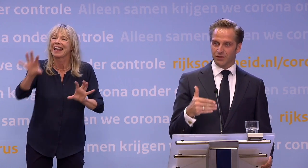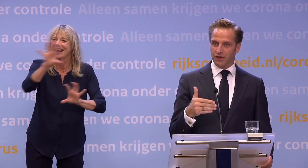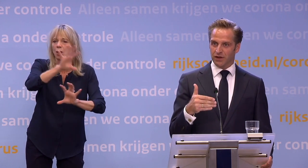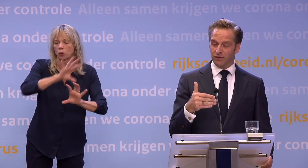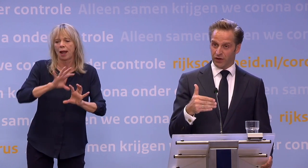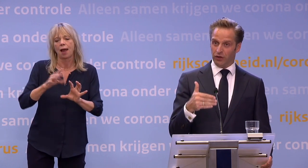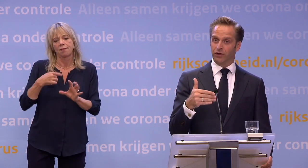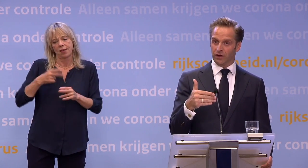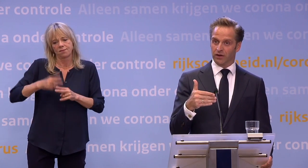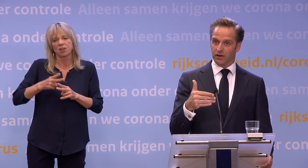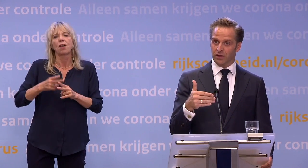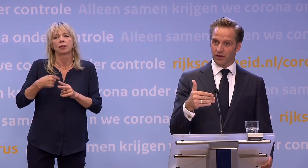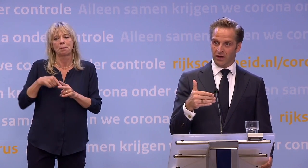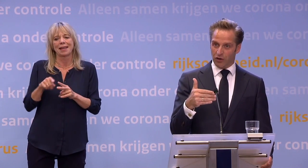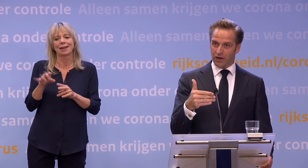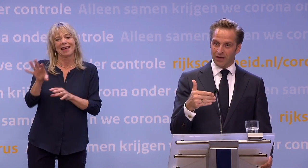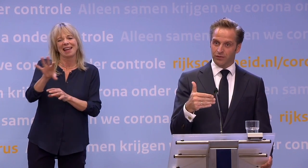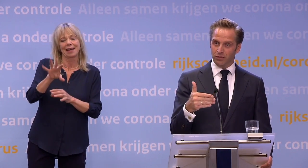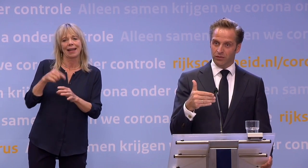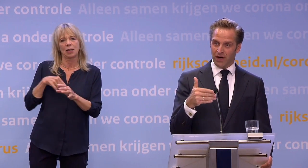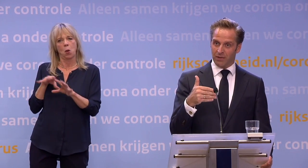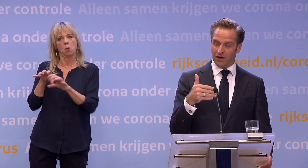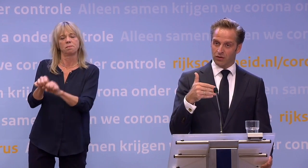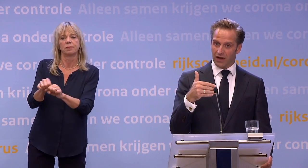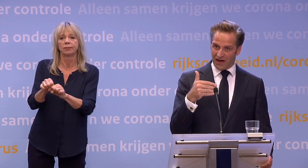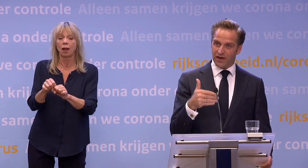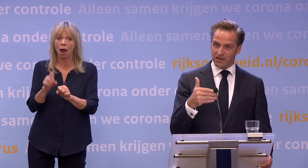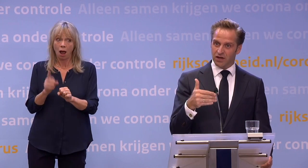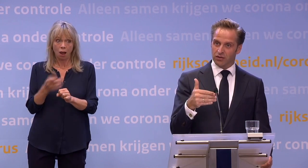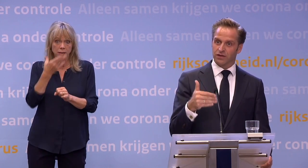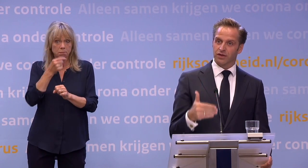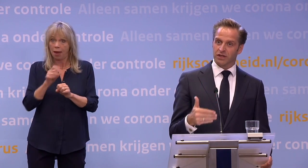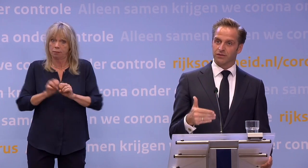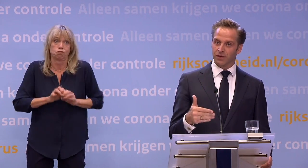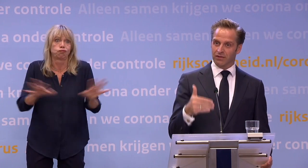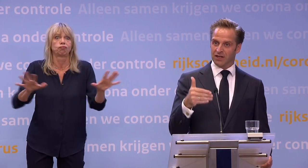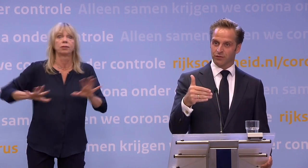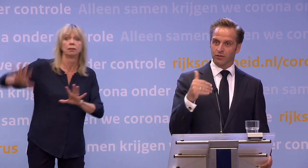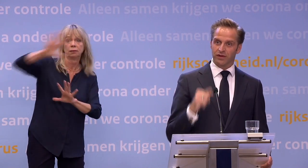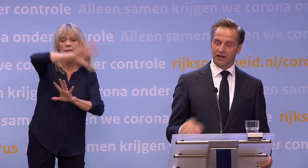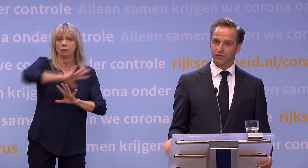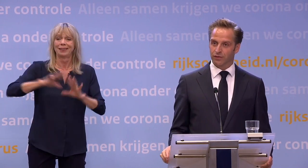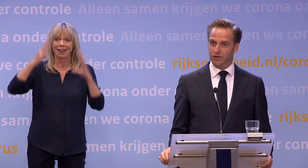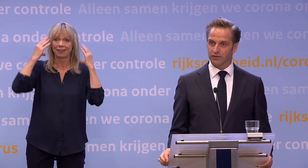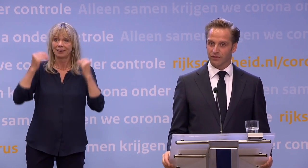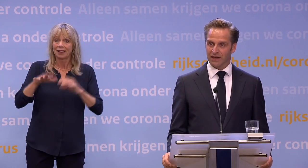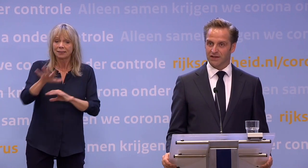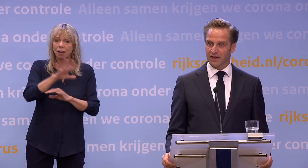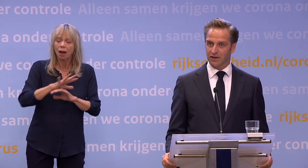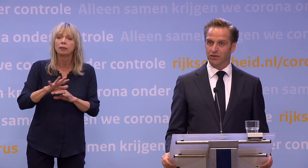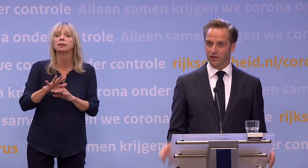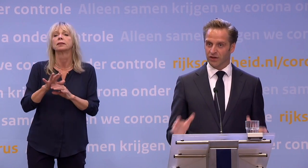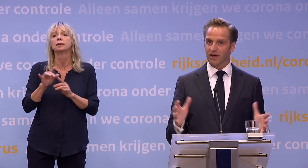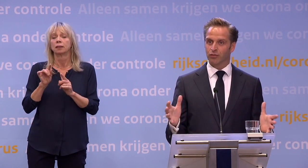sprake is van een wat grotere uitbraak bijvoorbeeld... ...waarbij ook een aanwijzing nodig is van de minister van VWS... ...bijvoorbeeld in de richting van de voorzitter van de